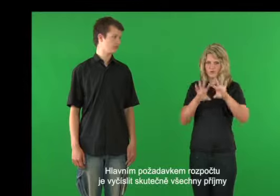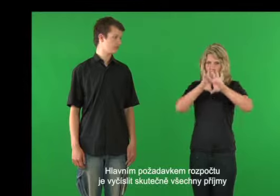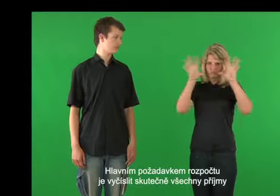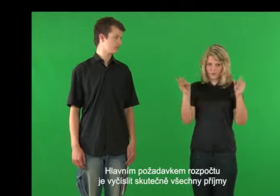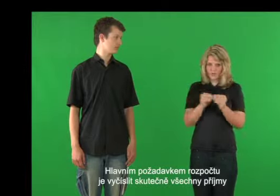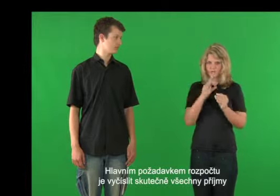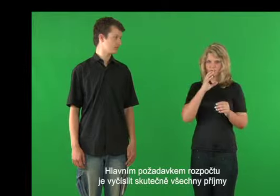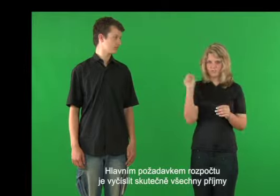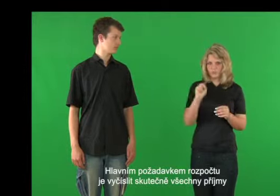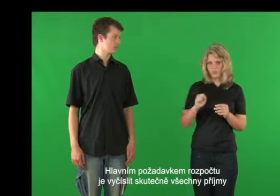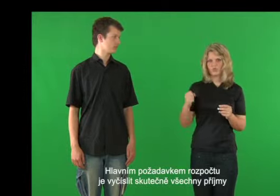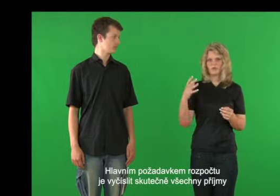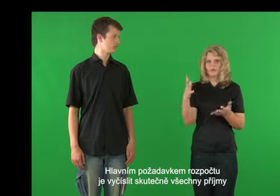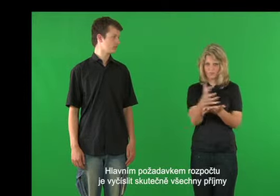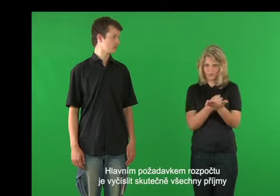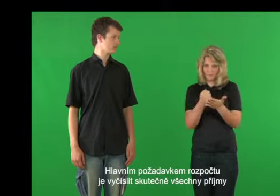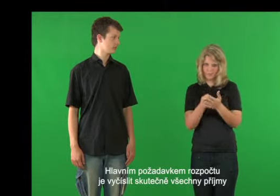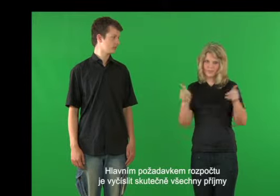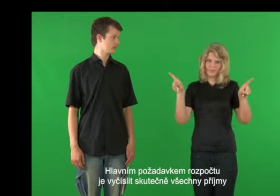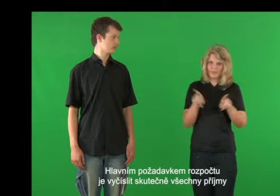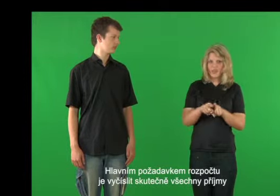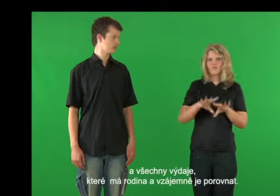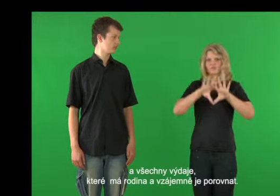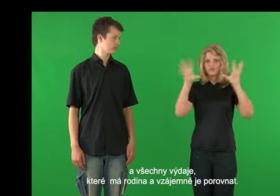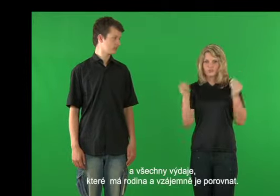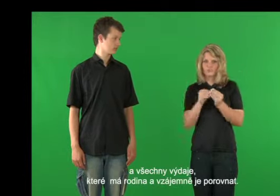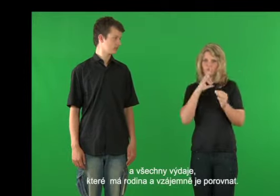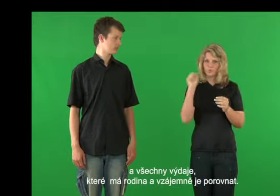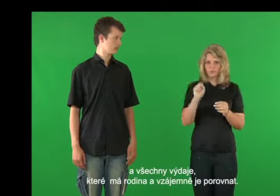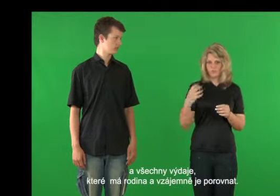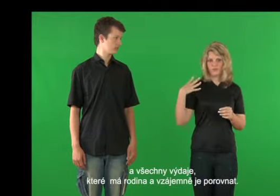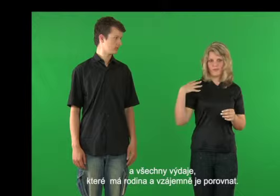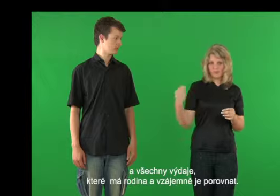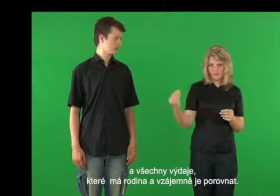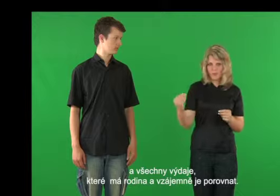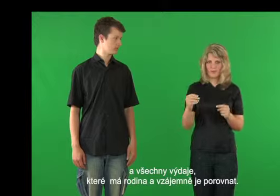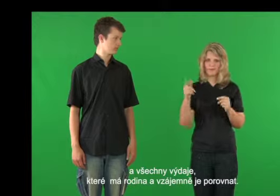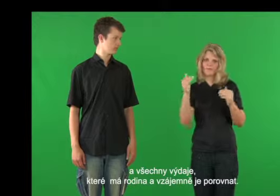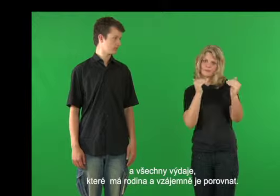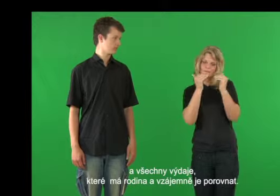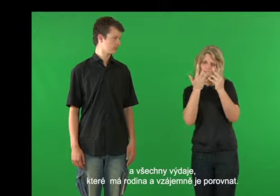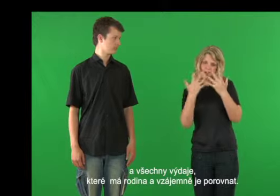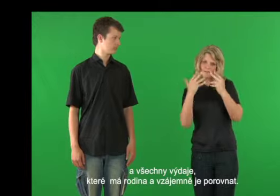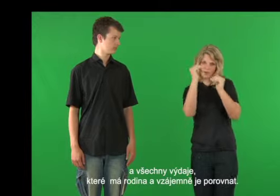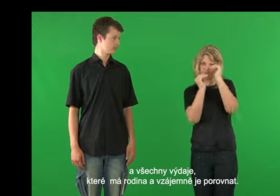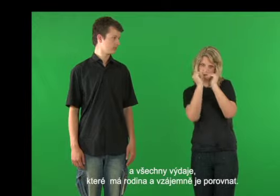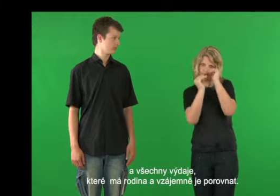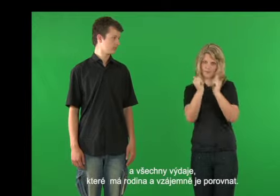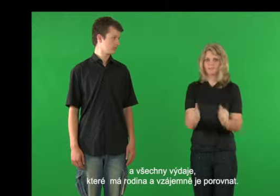Hlavním požadavkem rozpočtu je vyčíslit skutečně všechny příjmy a všechny výdaje, které má rodina a vzájemně je porovnat.